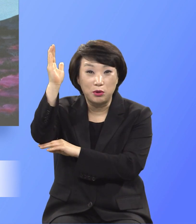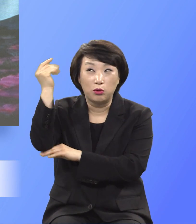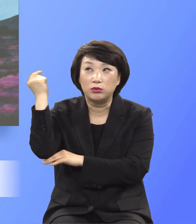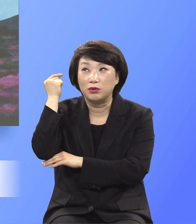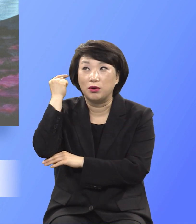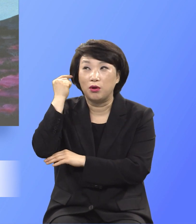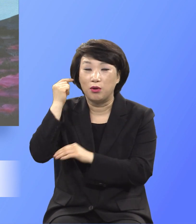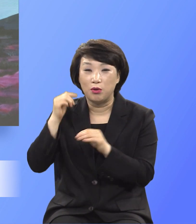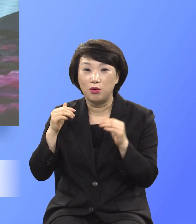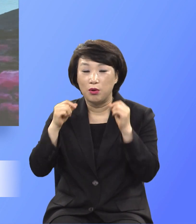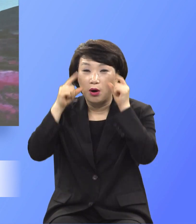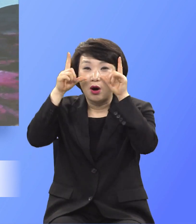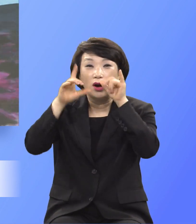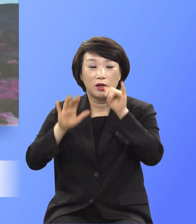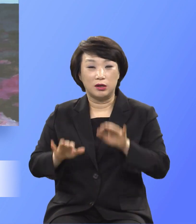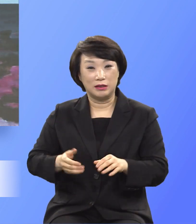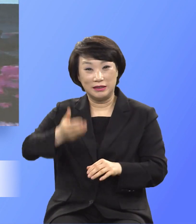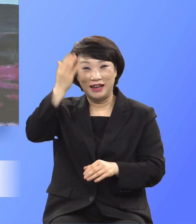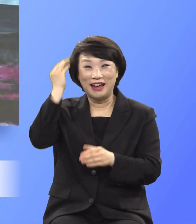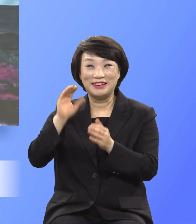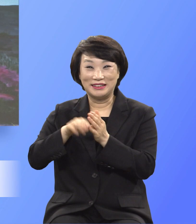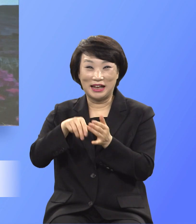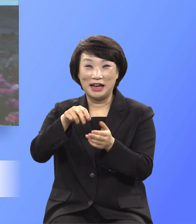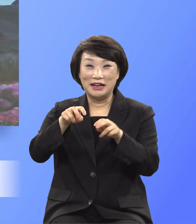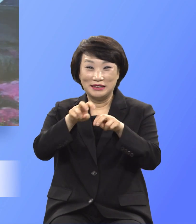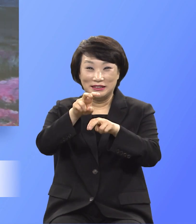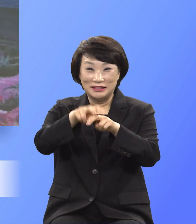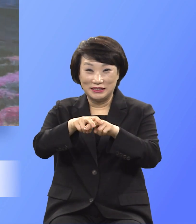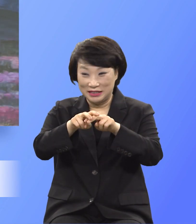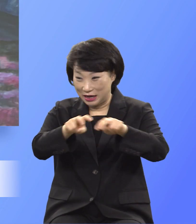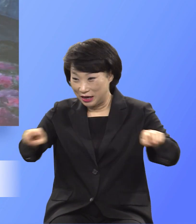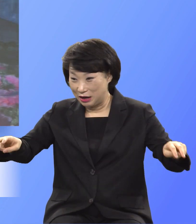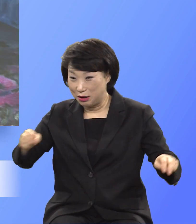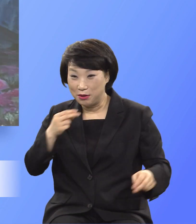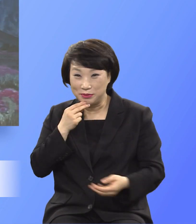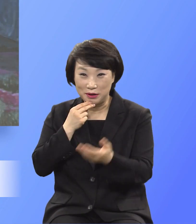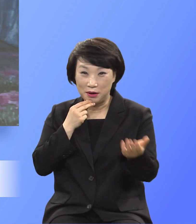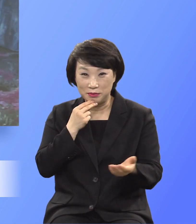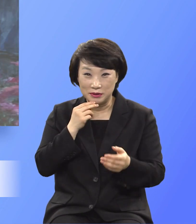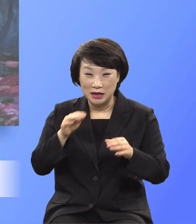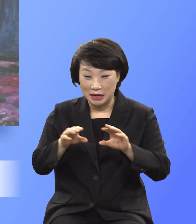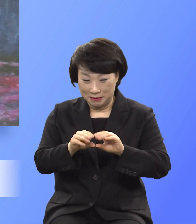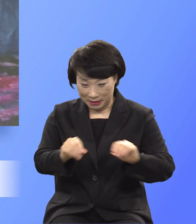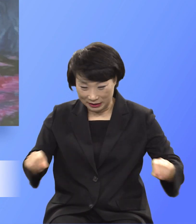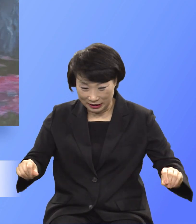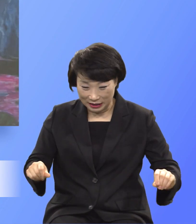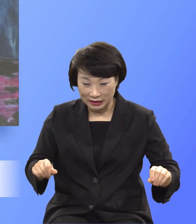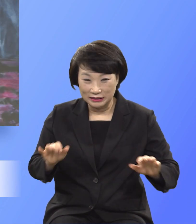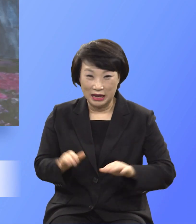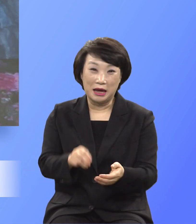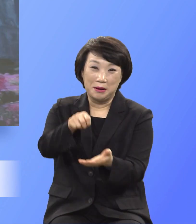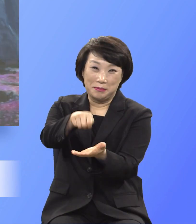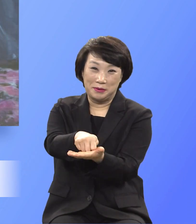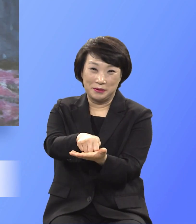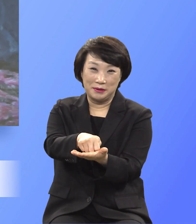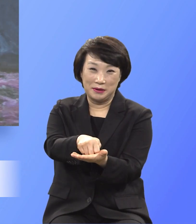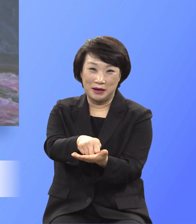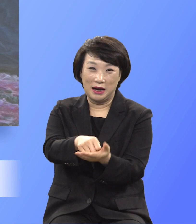그때는 의자가 없을 때니까 무릎을 한번 꿇고 앉으면 우리 목사님 설교